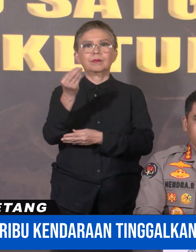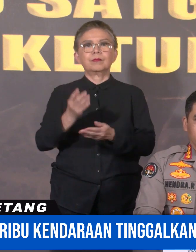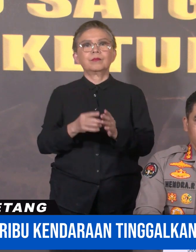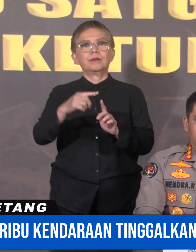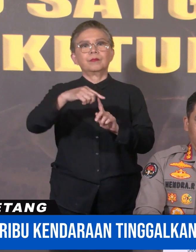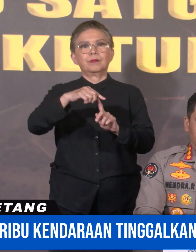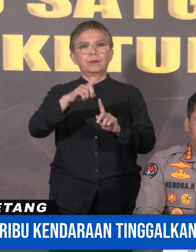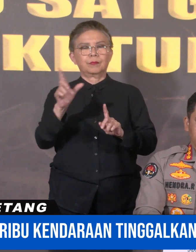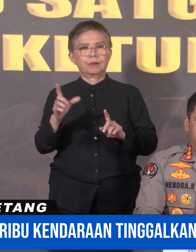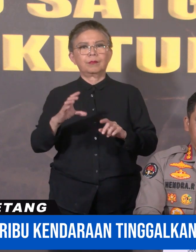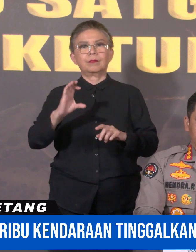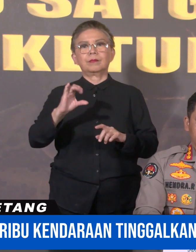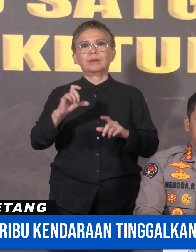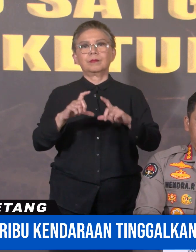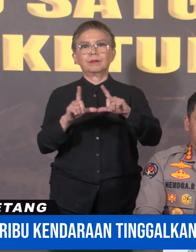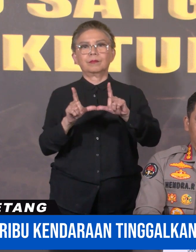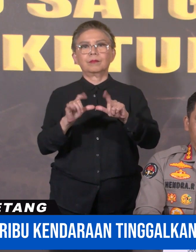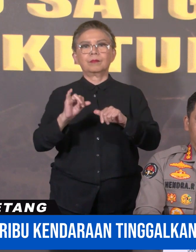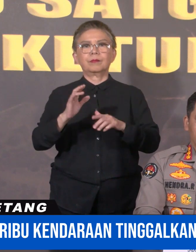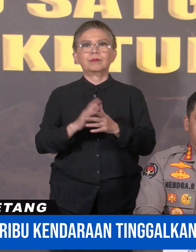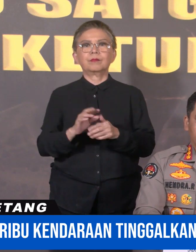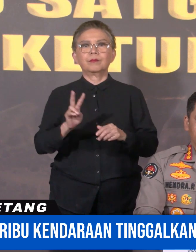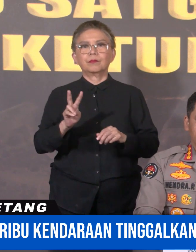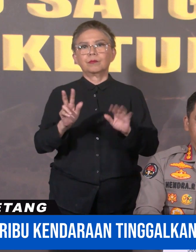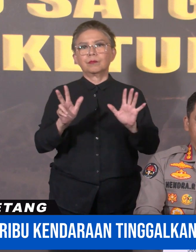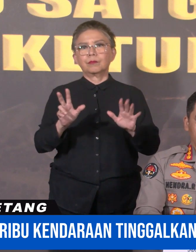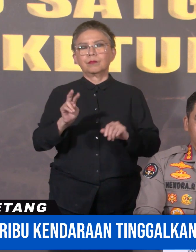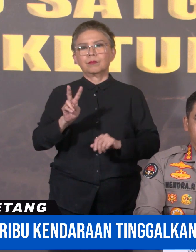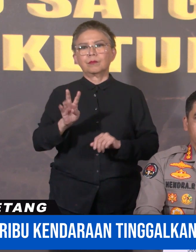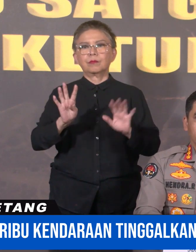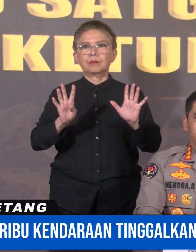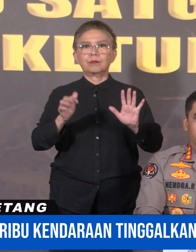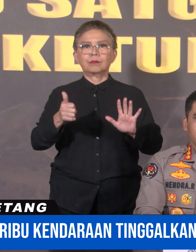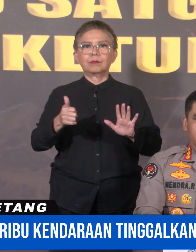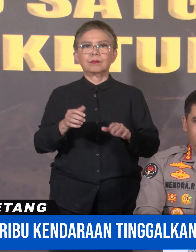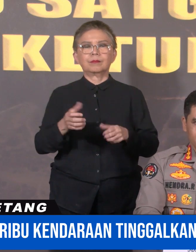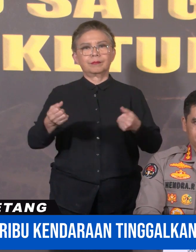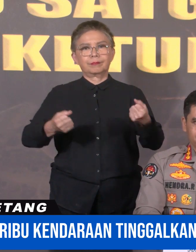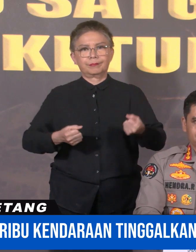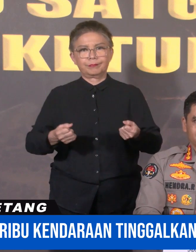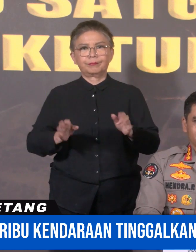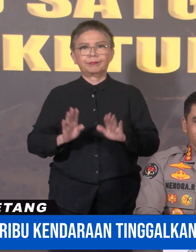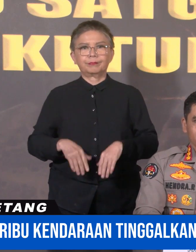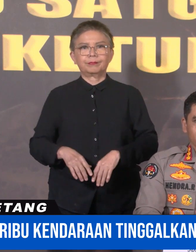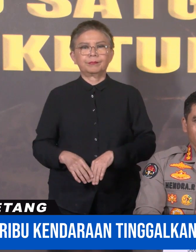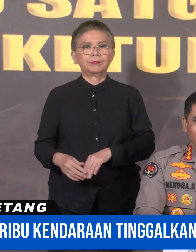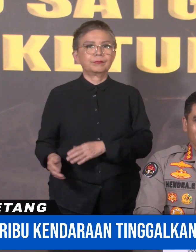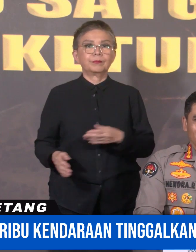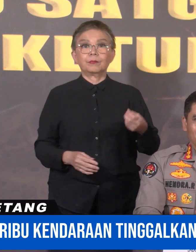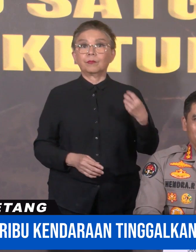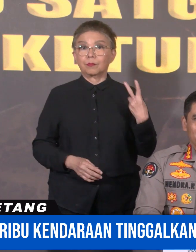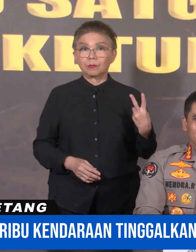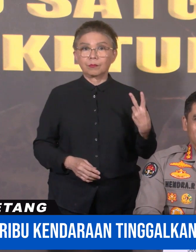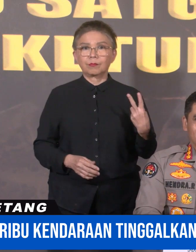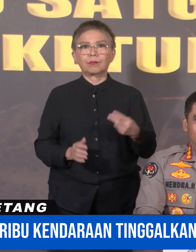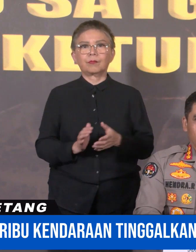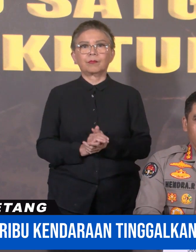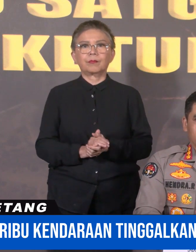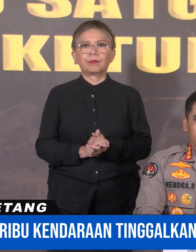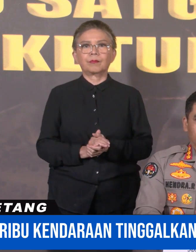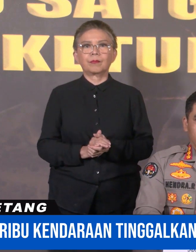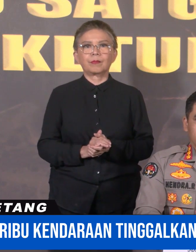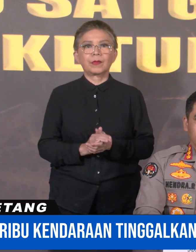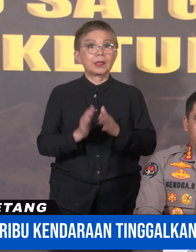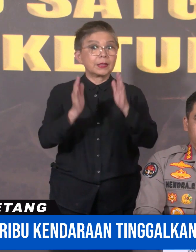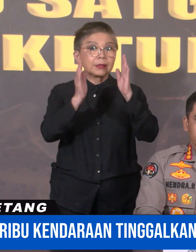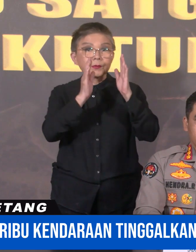Jakarta melalui gate Ciawi sebanyak 28.296 kendaraan Informasi